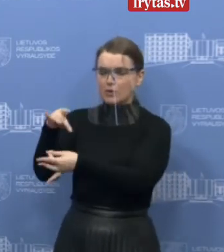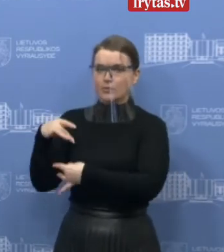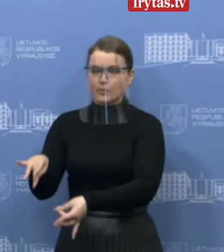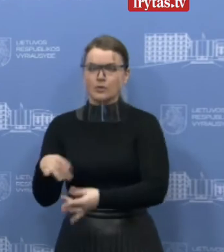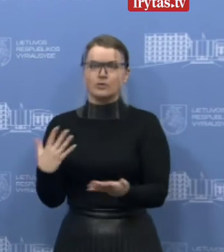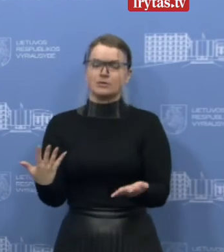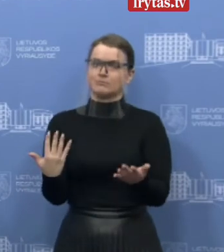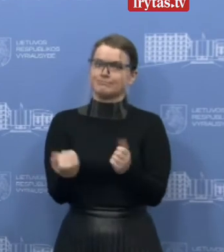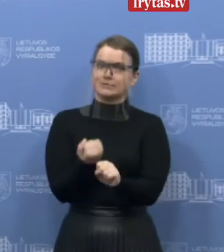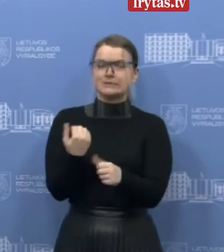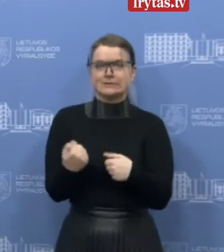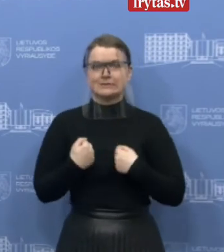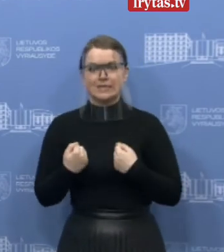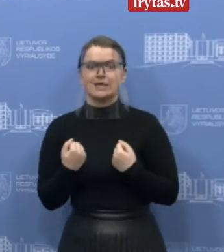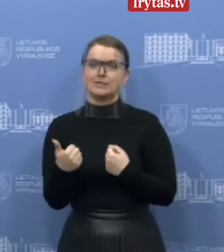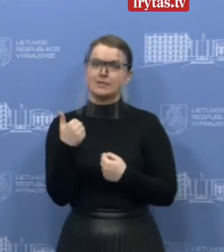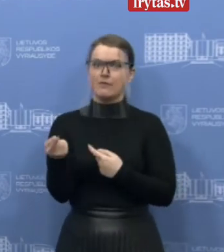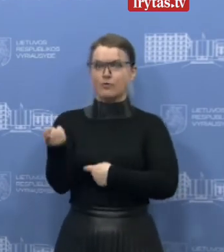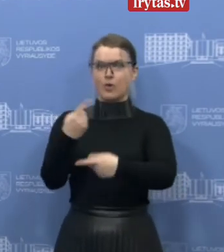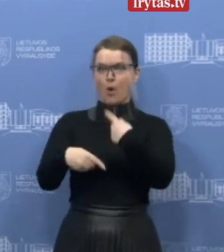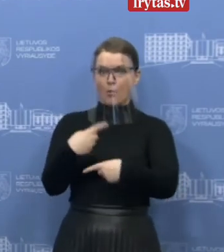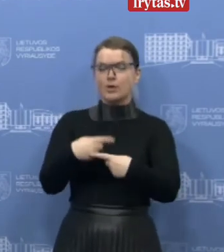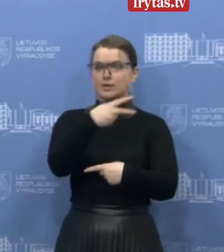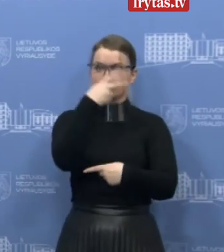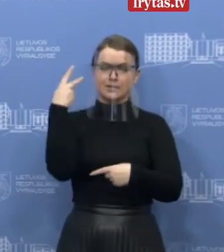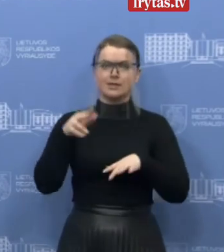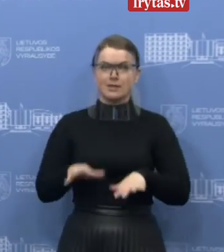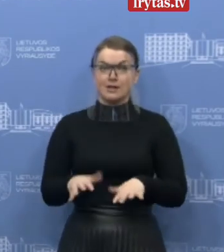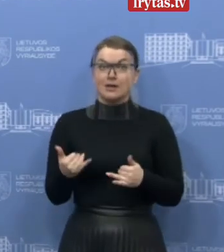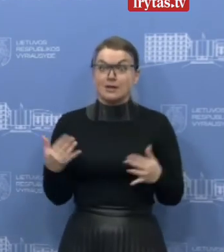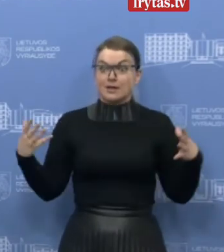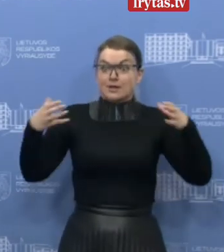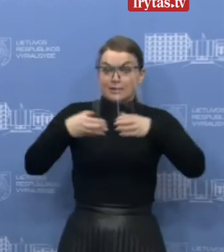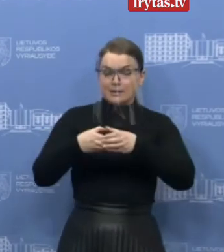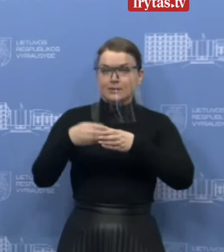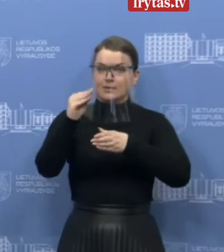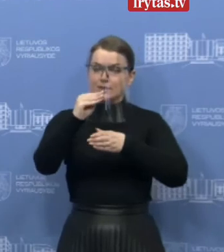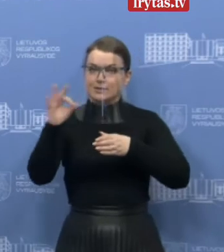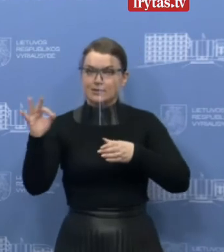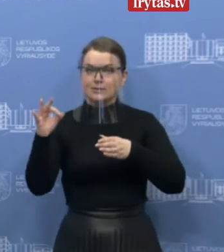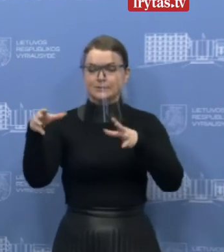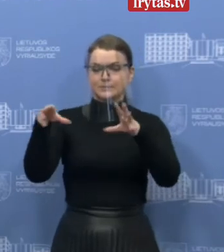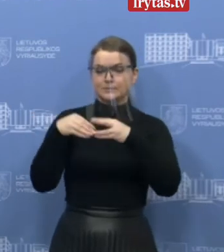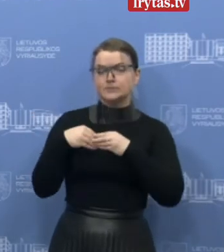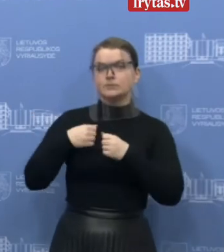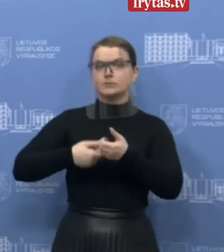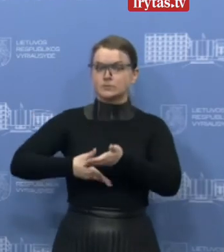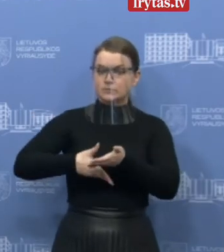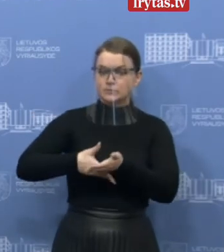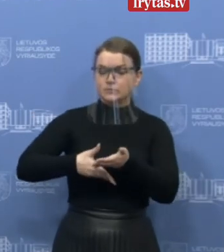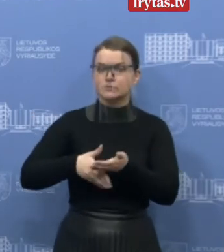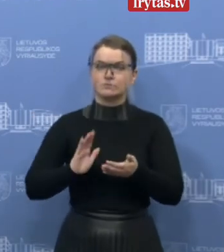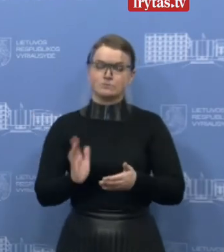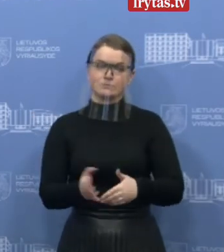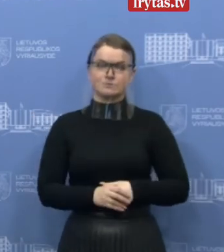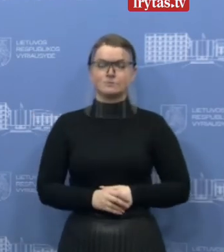pastangų. Tačiau tikimės, jog kartu dabar jau Europos Sąjungos bendromis pajėgomis rasime